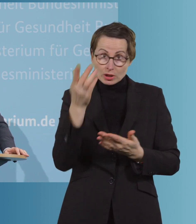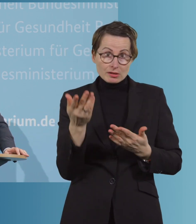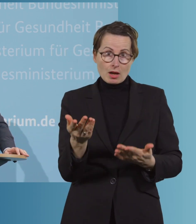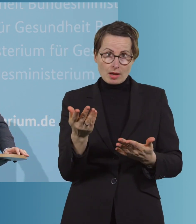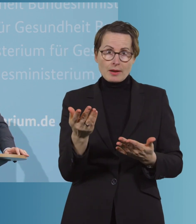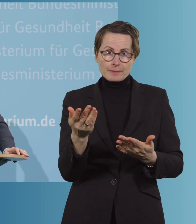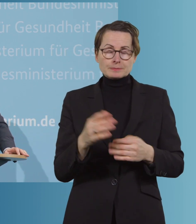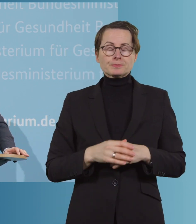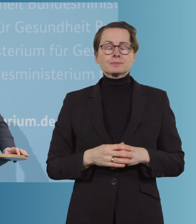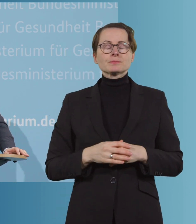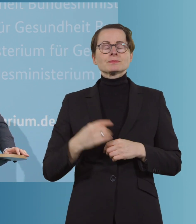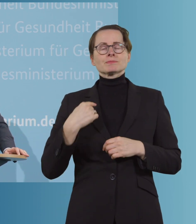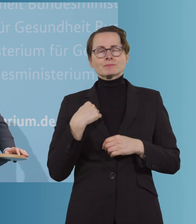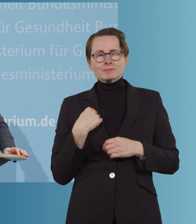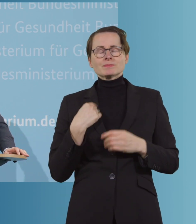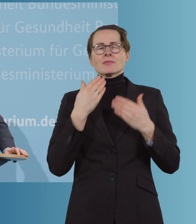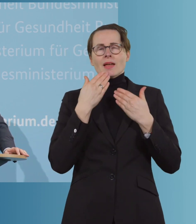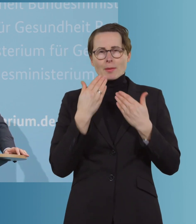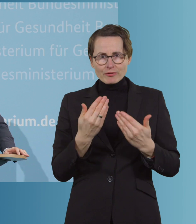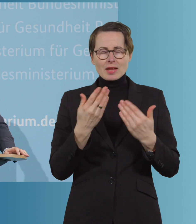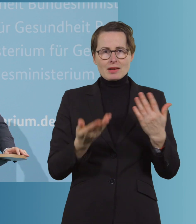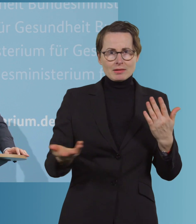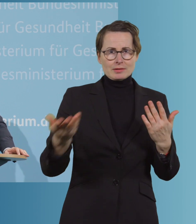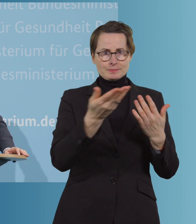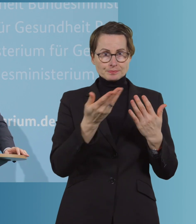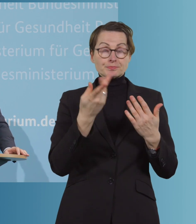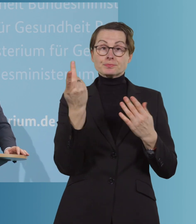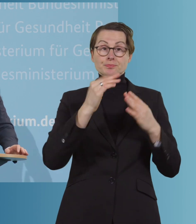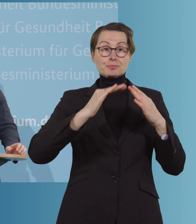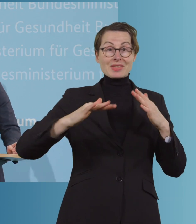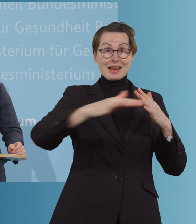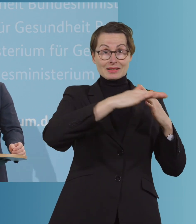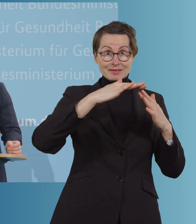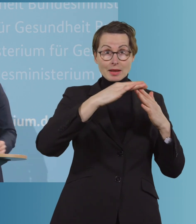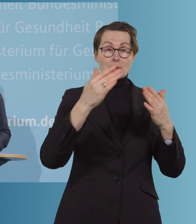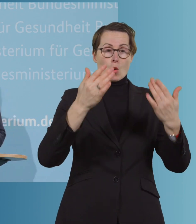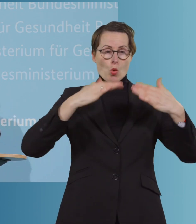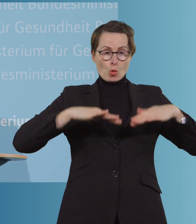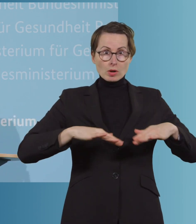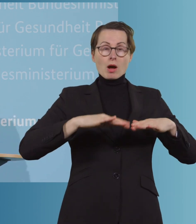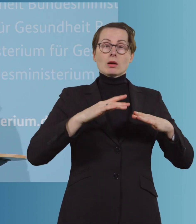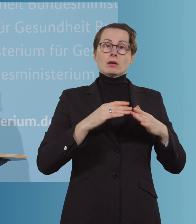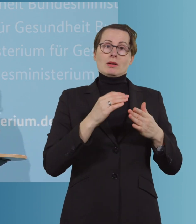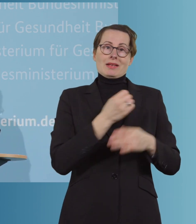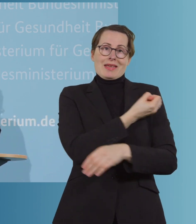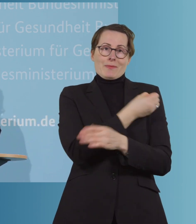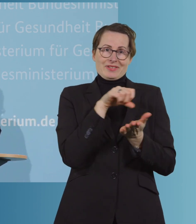nur anempfehlen kann, ist, dass es entweder auf Landesebene oder dann auf Ebene der jeweiligen Impfzentren durch die leitenden Impfärzte